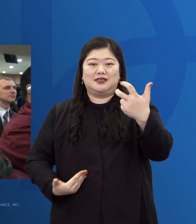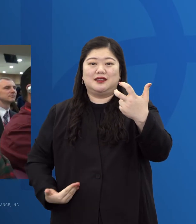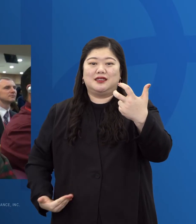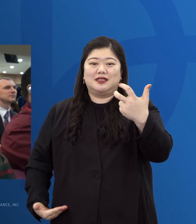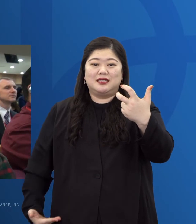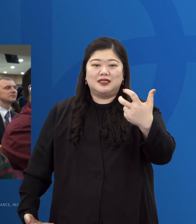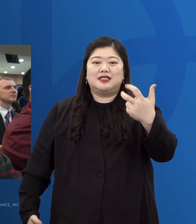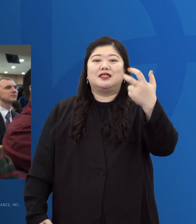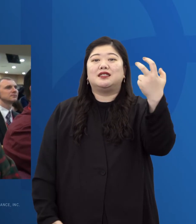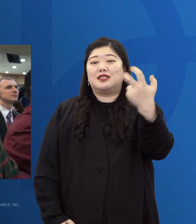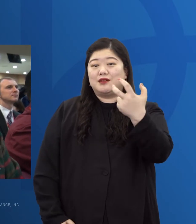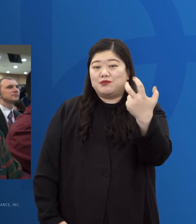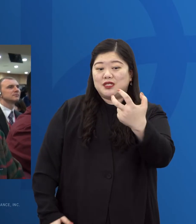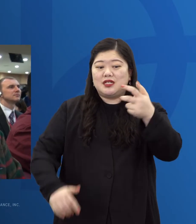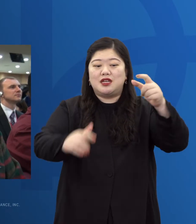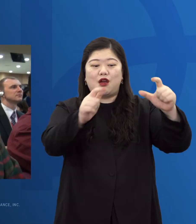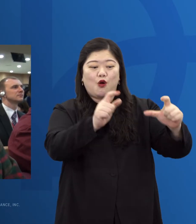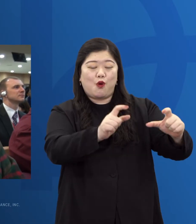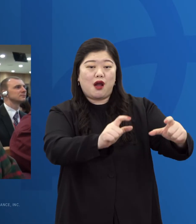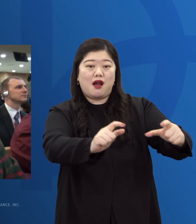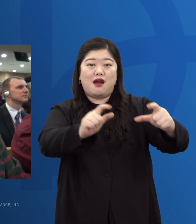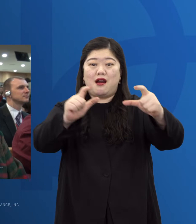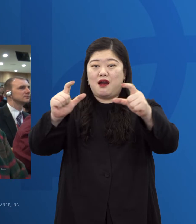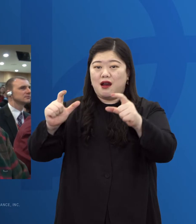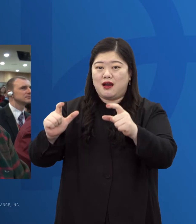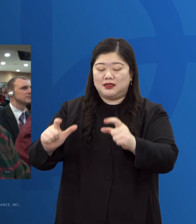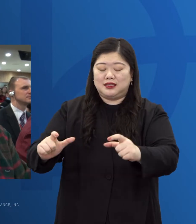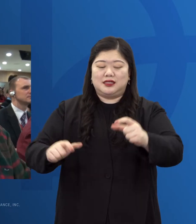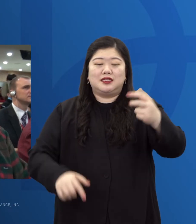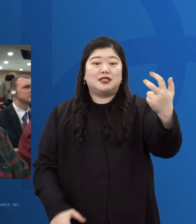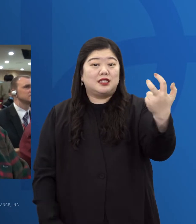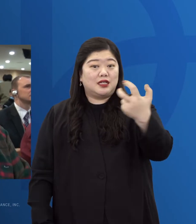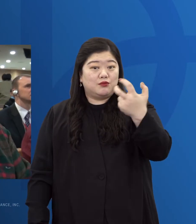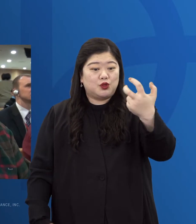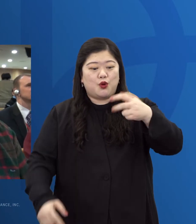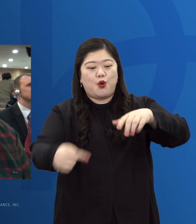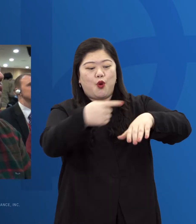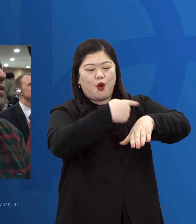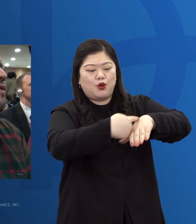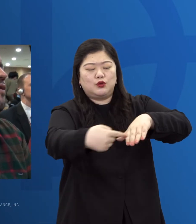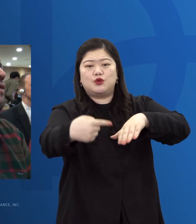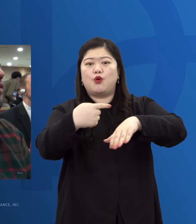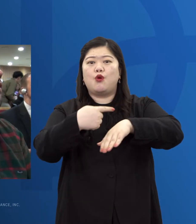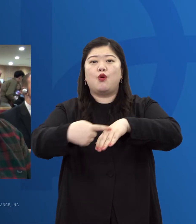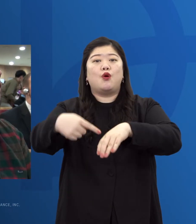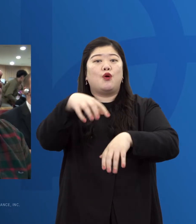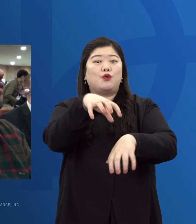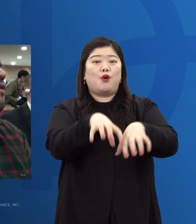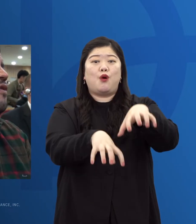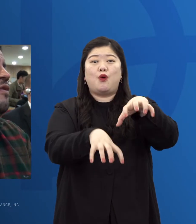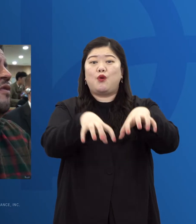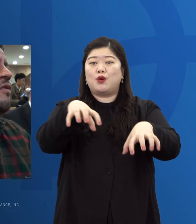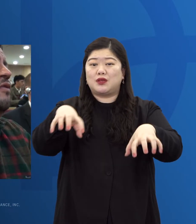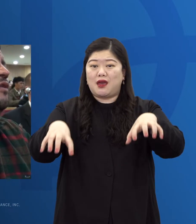70 지역과 70 종종